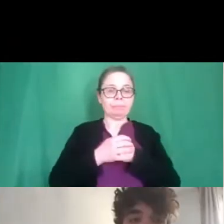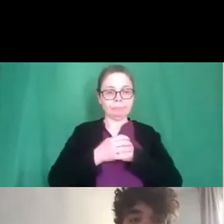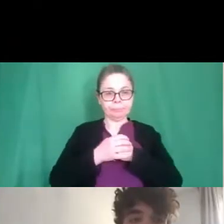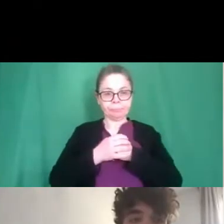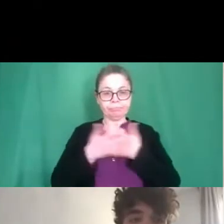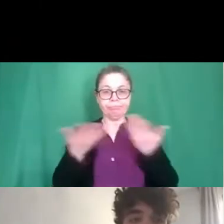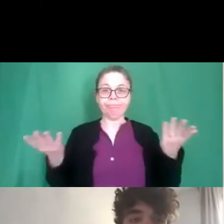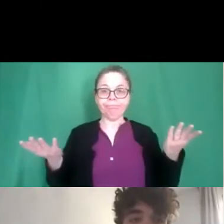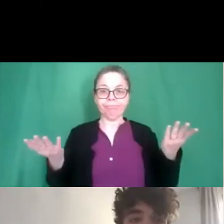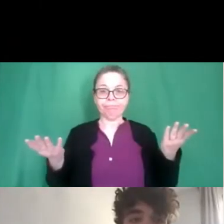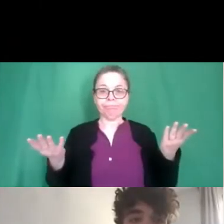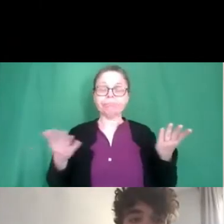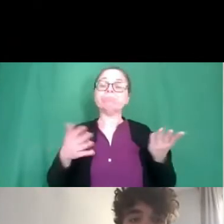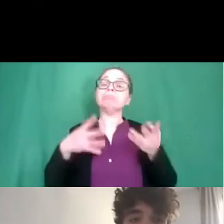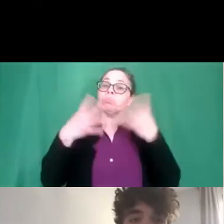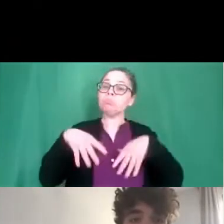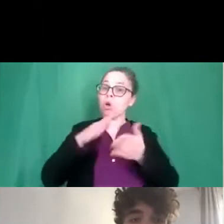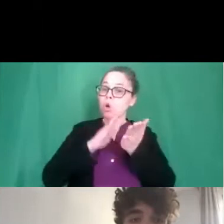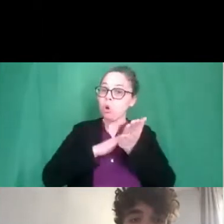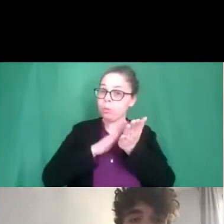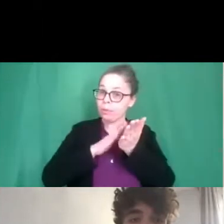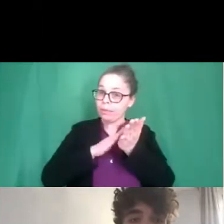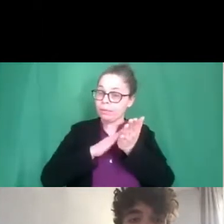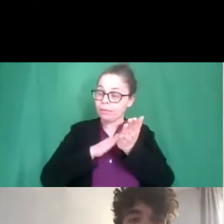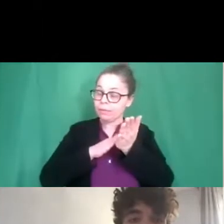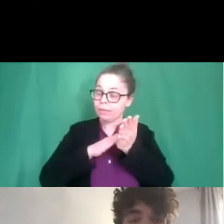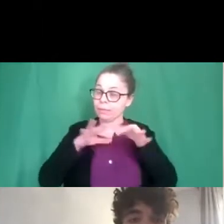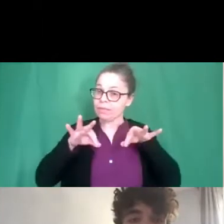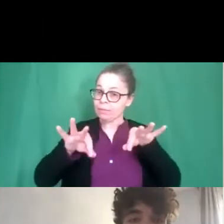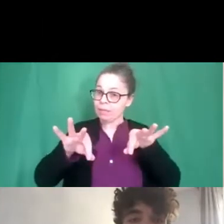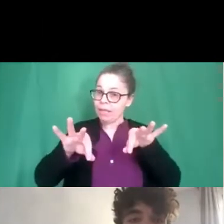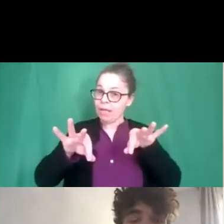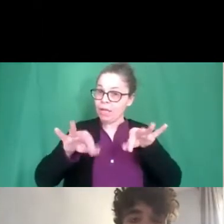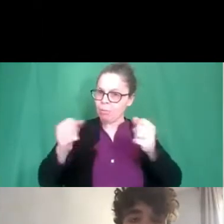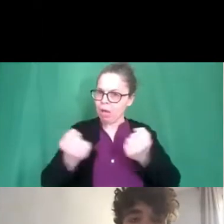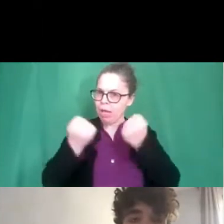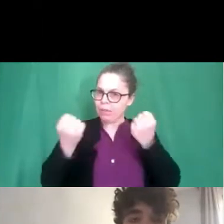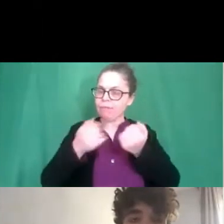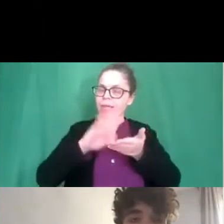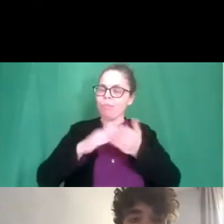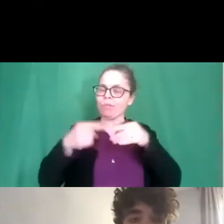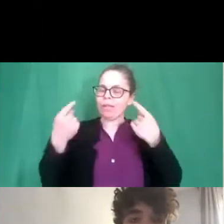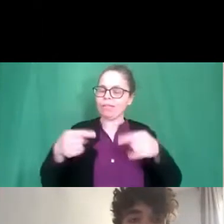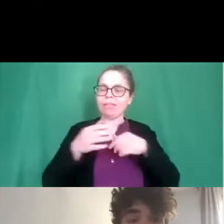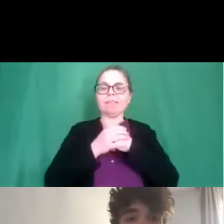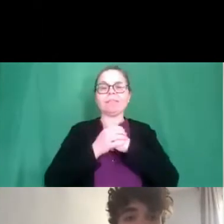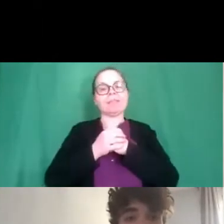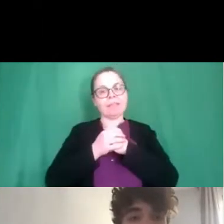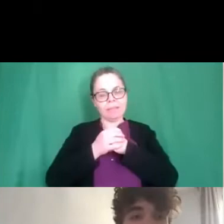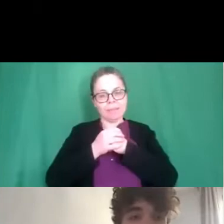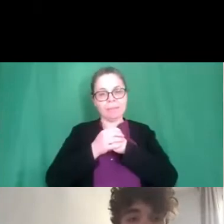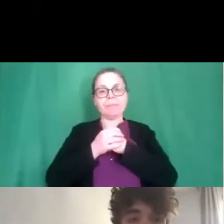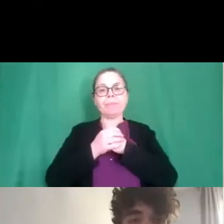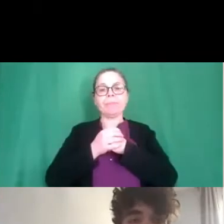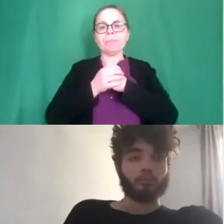Complimenti anche per l'organizzazione di questa di questo seminario di questa attività che è molto importante anche ai fini proprio della